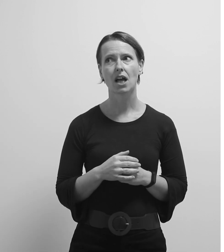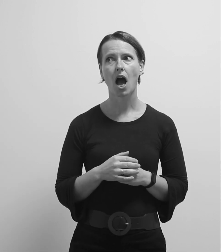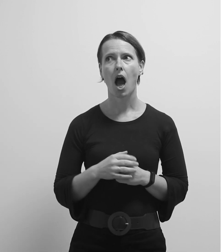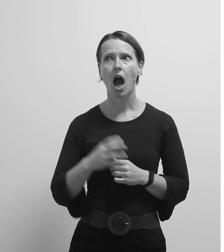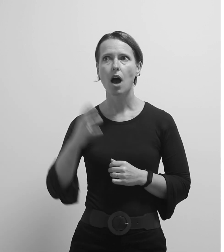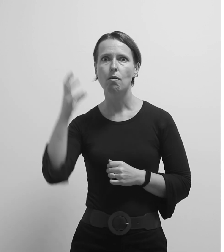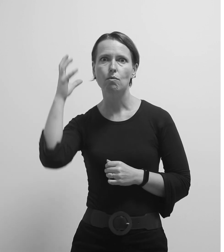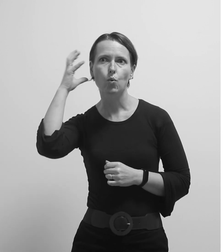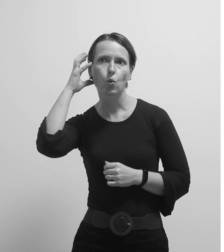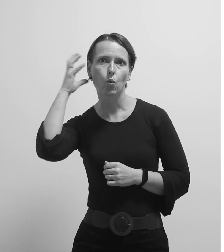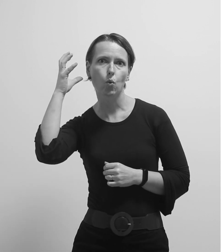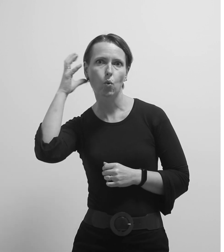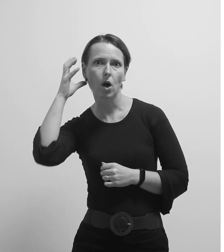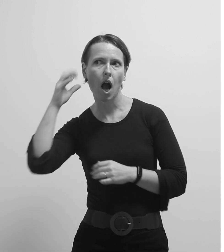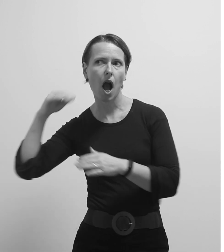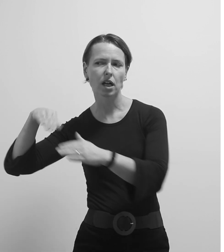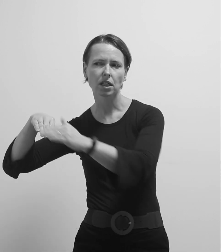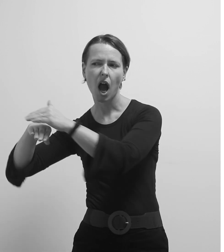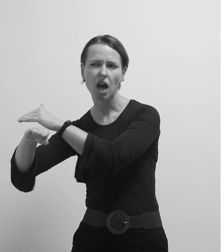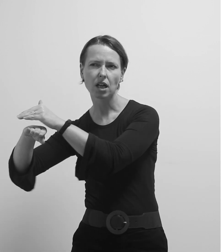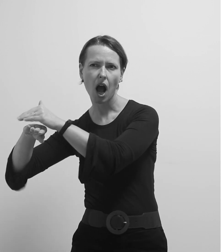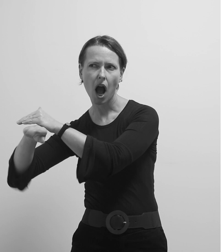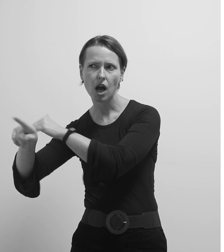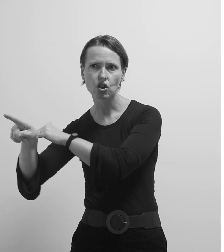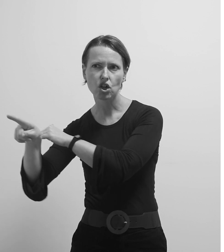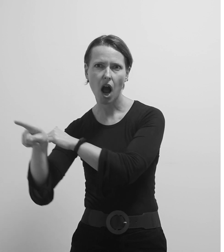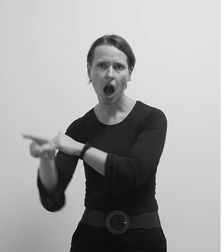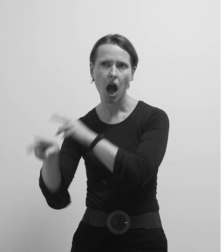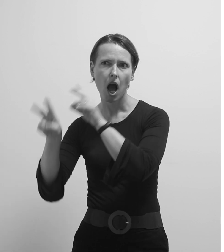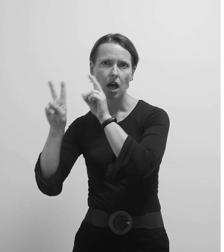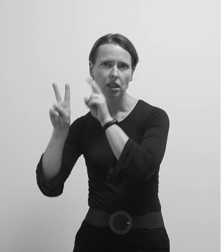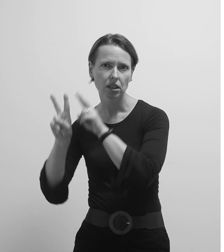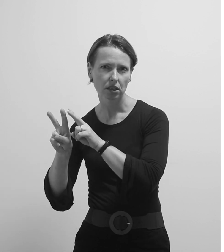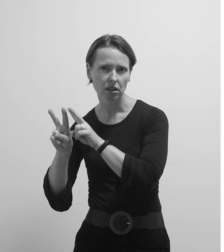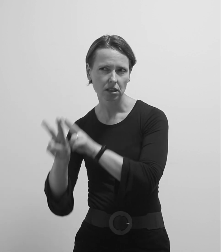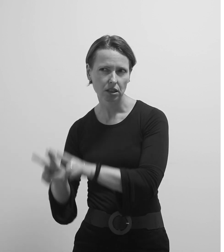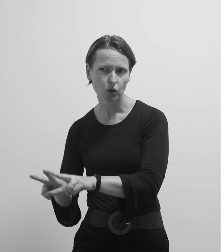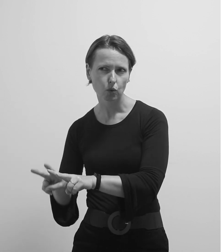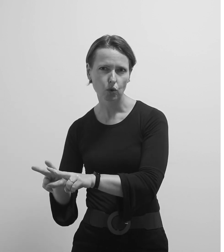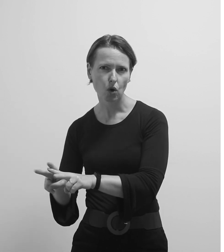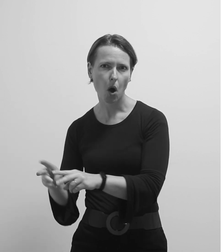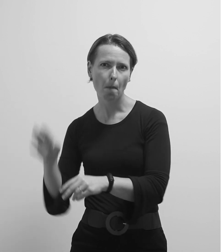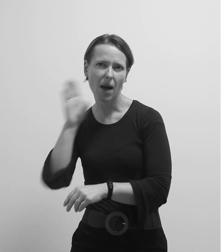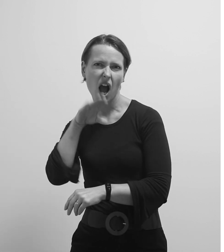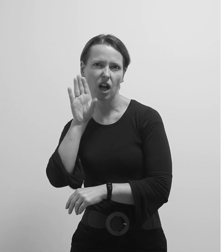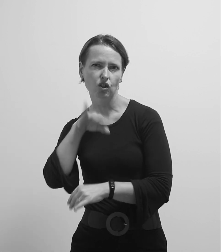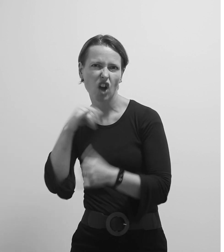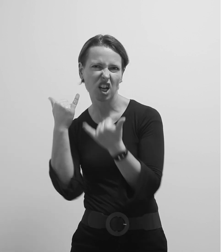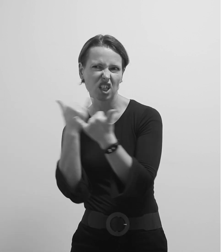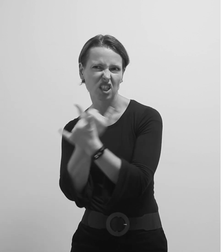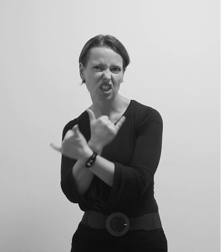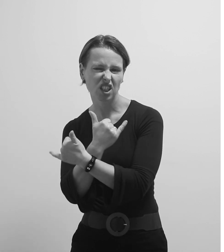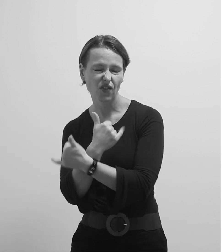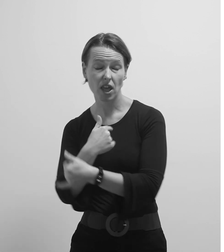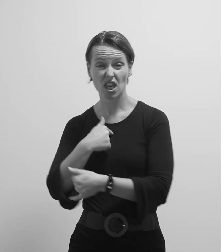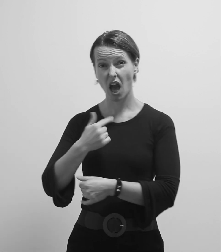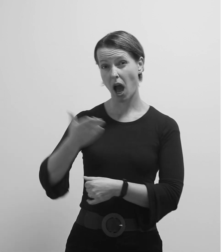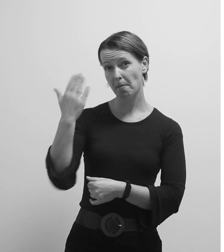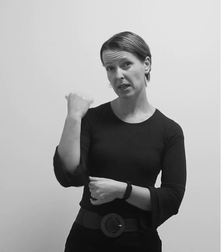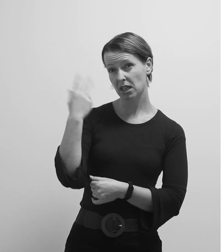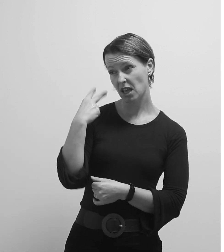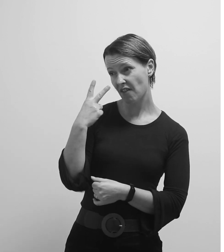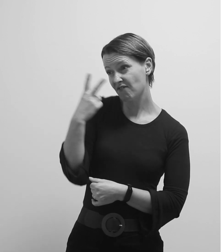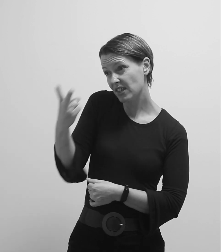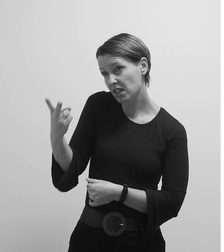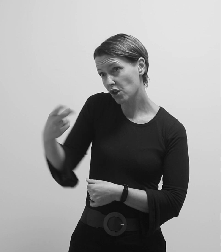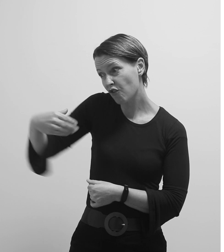Buka dolazi iz garaže. Sigurno je to Anselmo. Malo prije sam